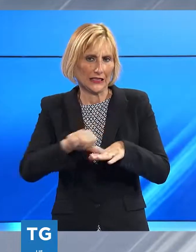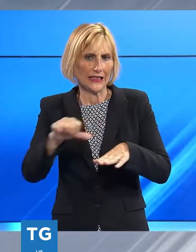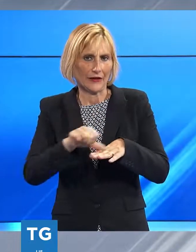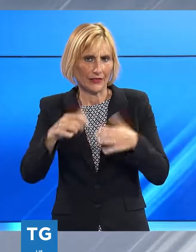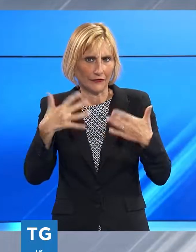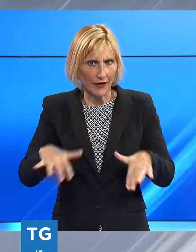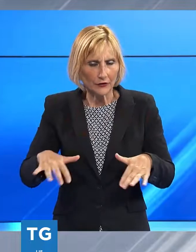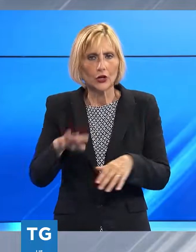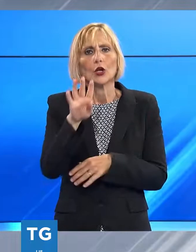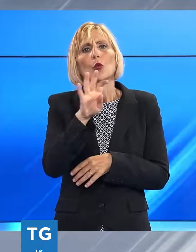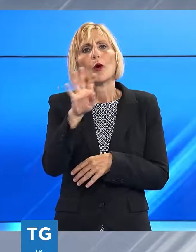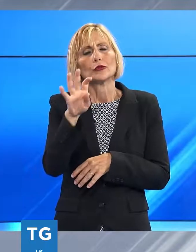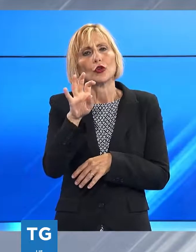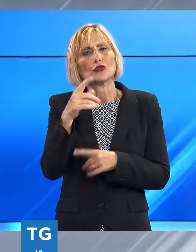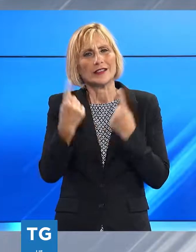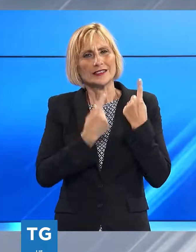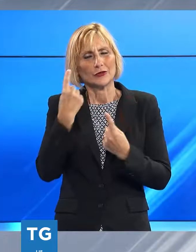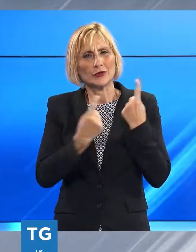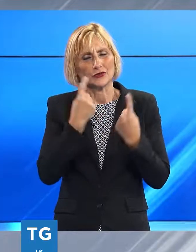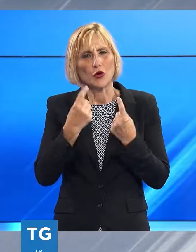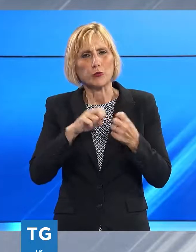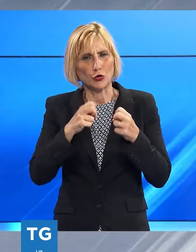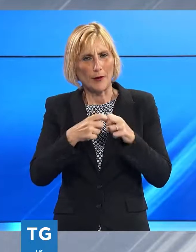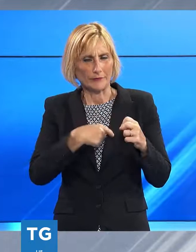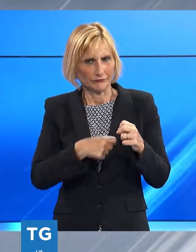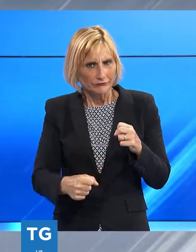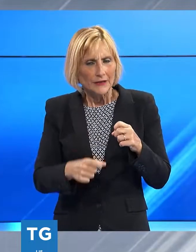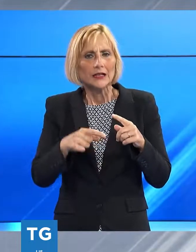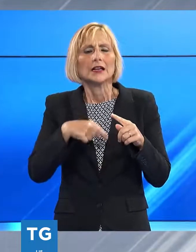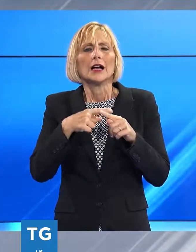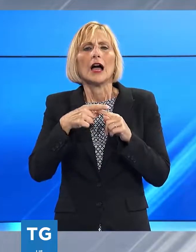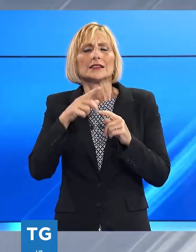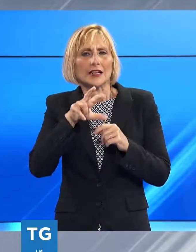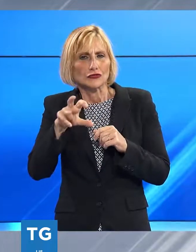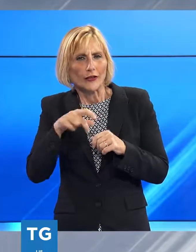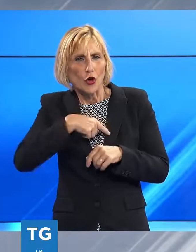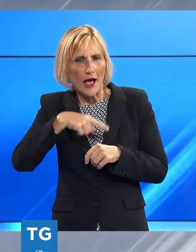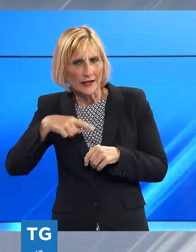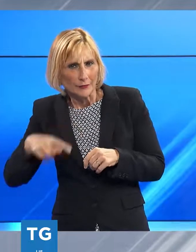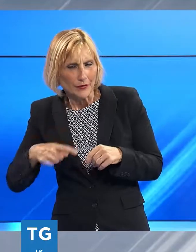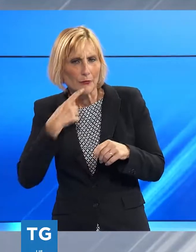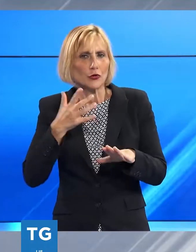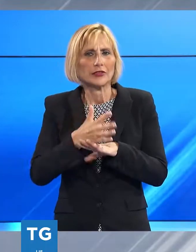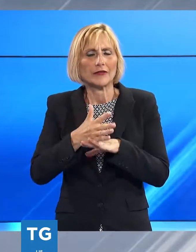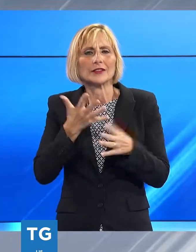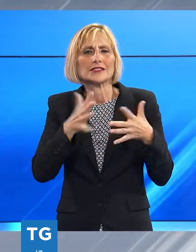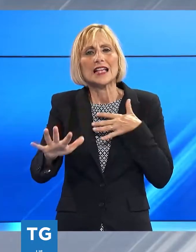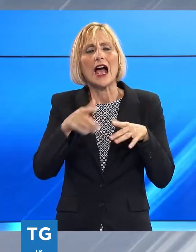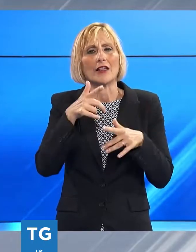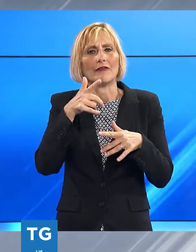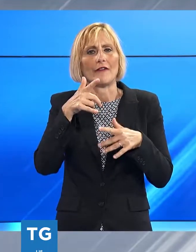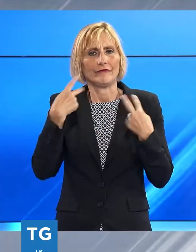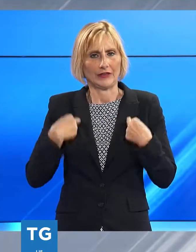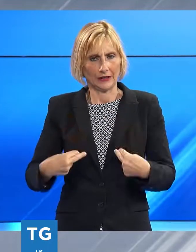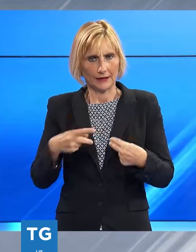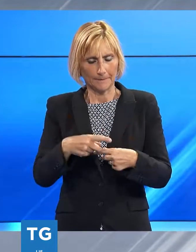400 casi di scompensi cardiaci avanzati e ancora 300 di aritmie con interventi salvavita. Lucca, il San Luca, si è onore di